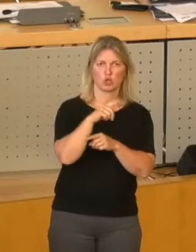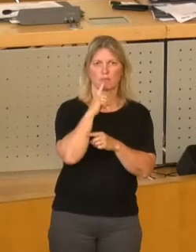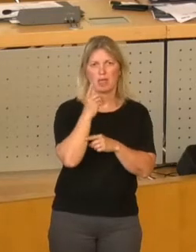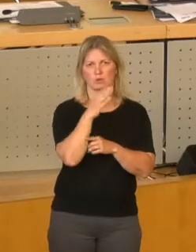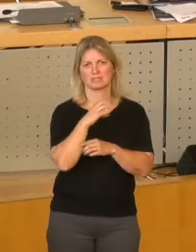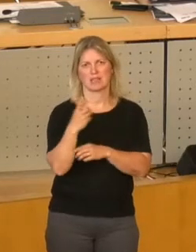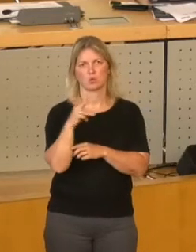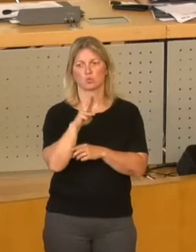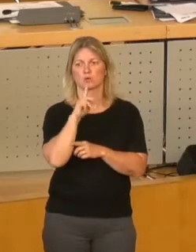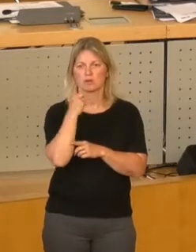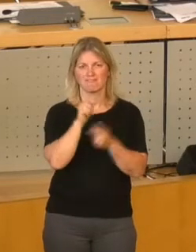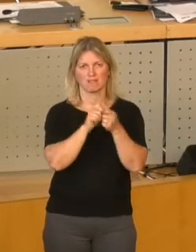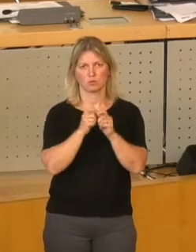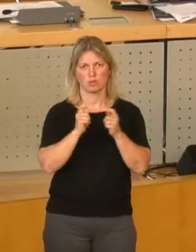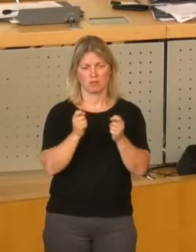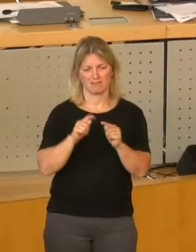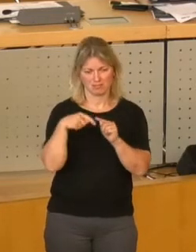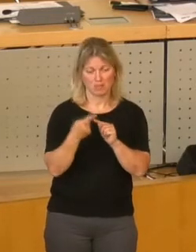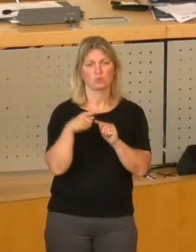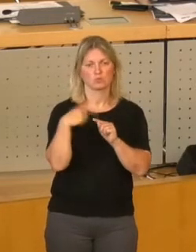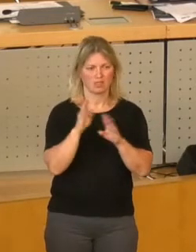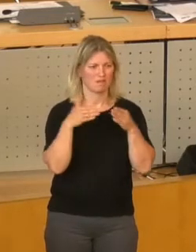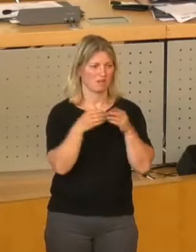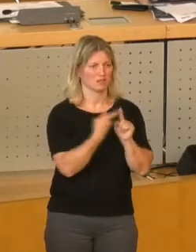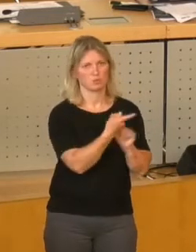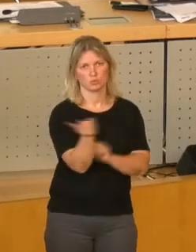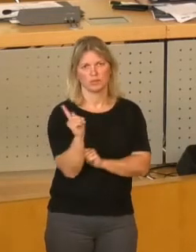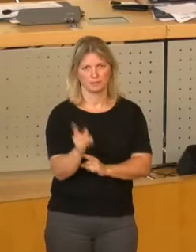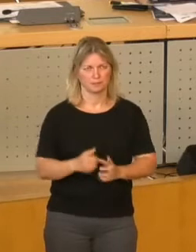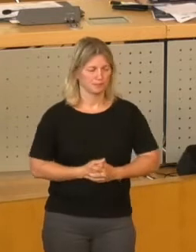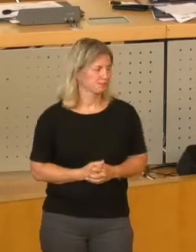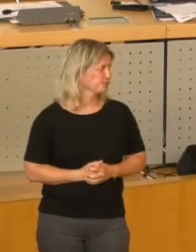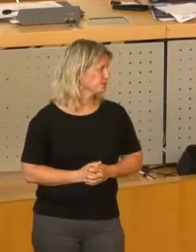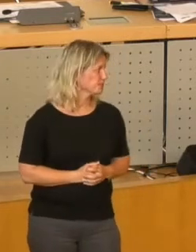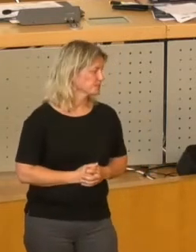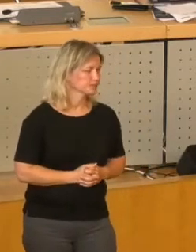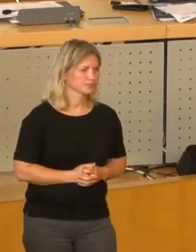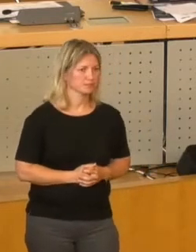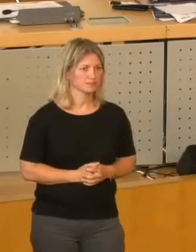CDU, der ist danach dran und dann gehen wir in die Fraktionsrunde. Bitte schön, Frau Wiederschein.